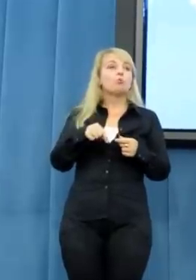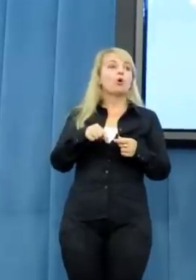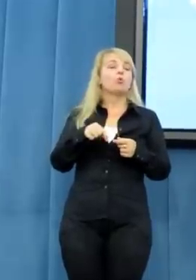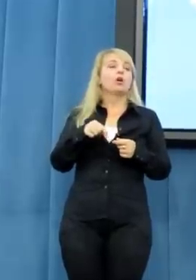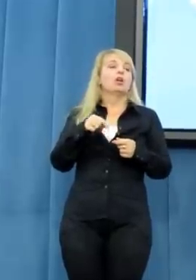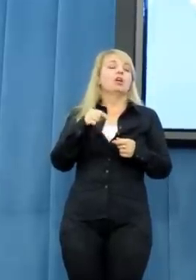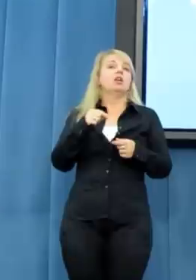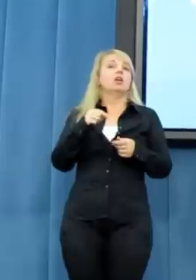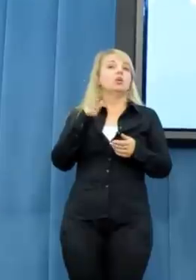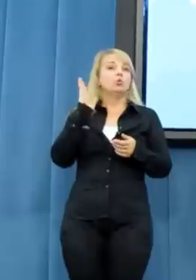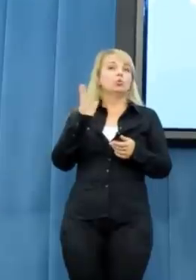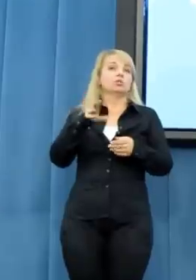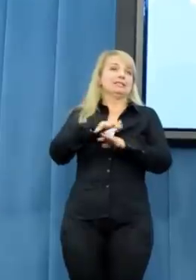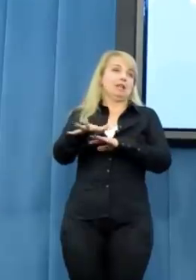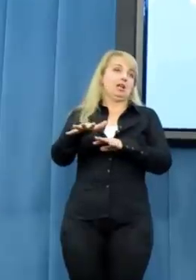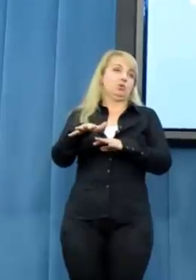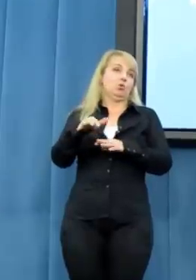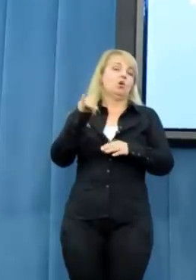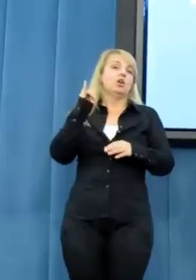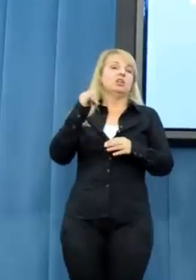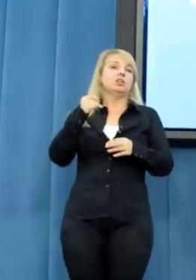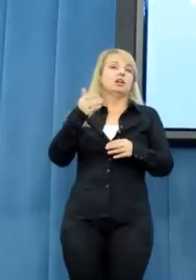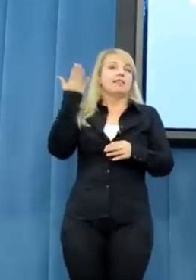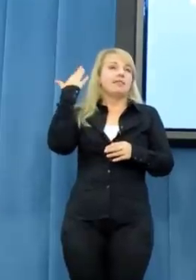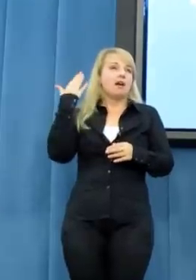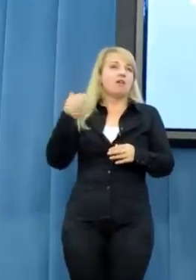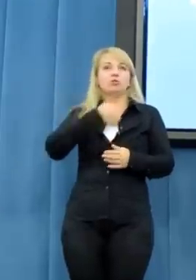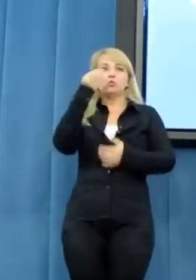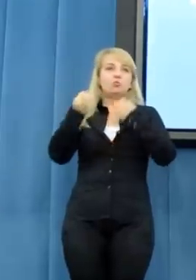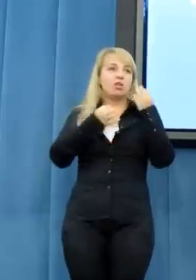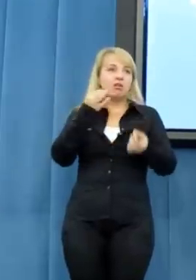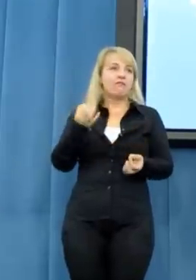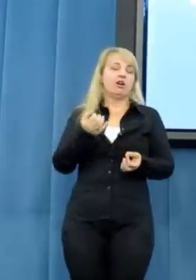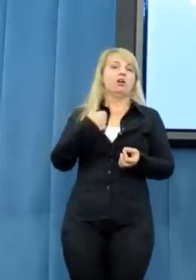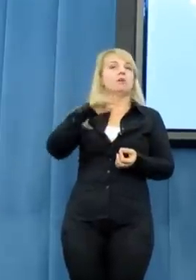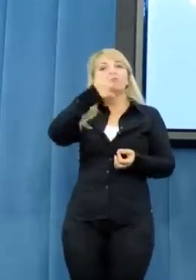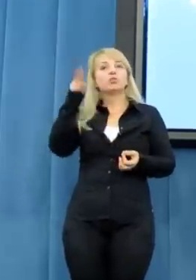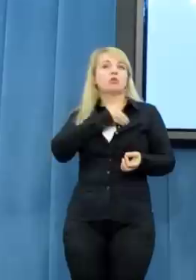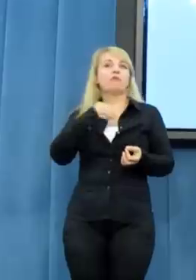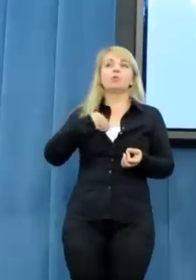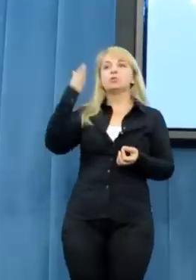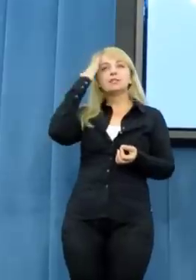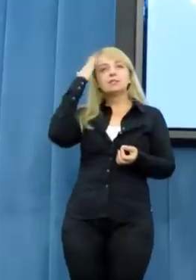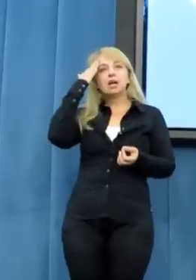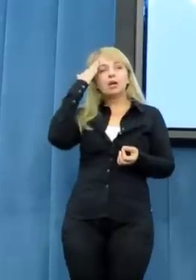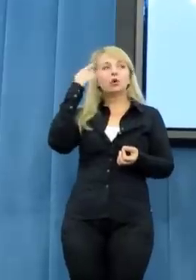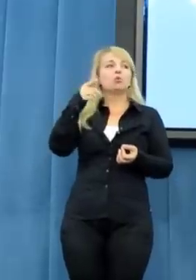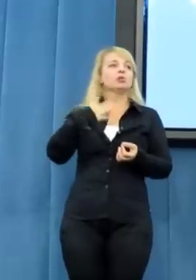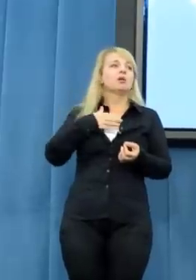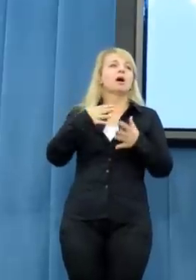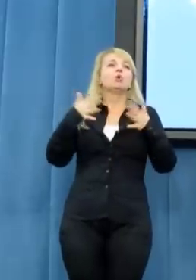wspaniała artystka, kultowa artystka, która odegrała ogromną